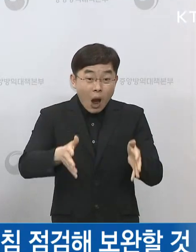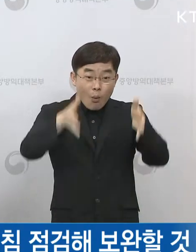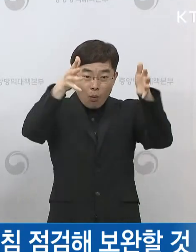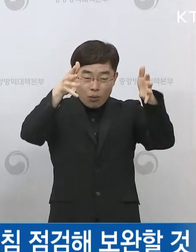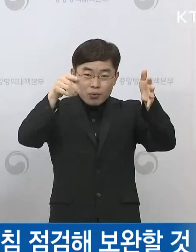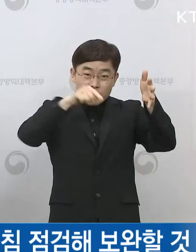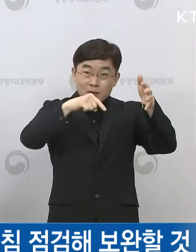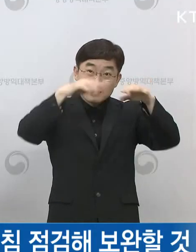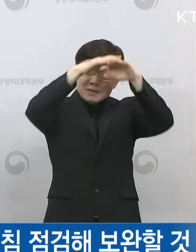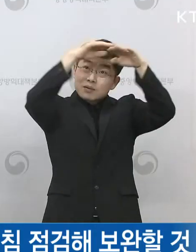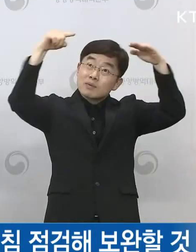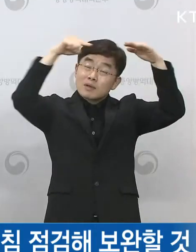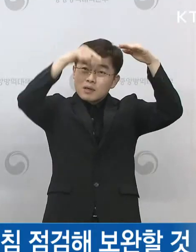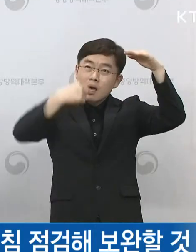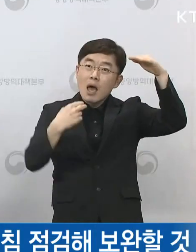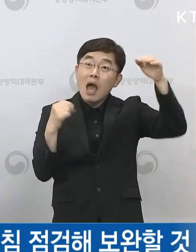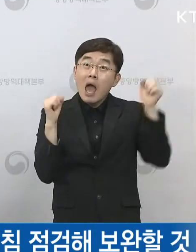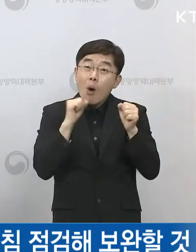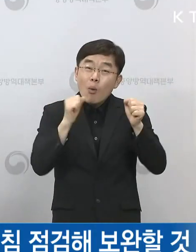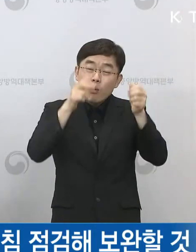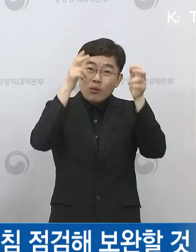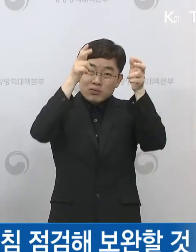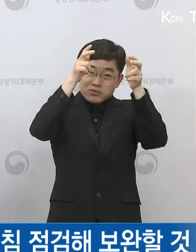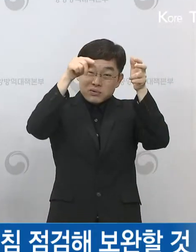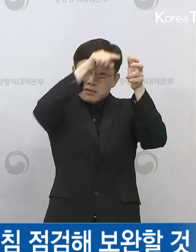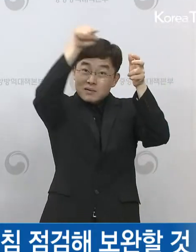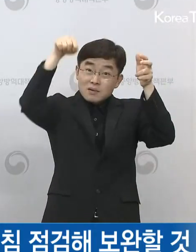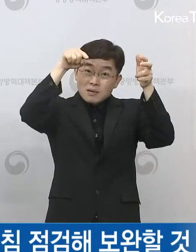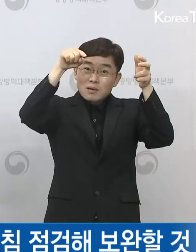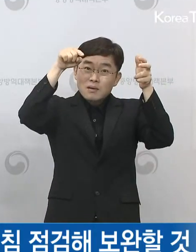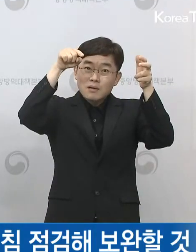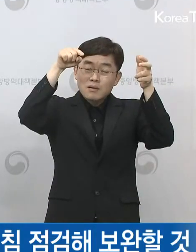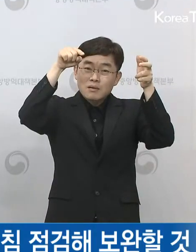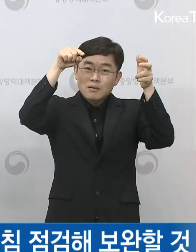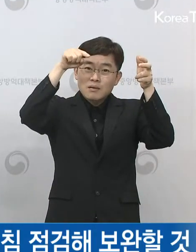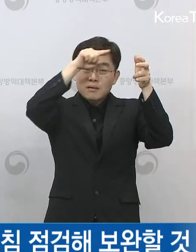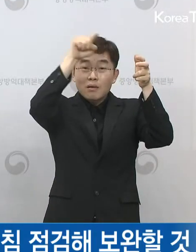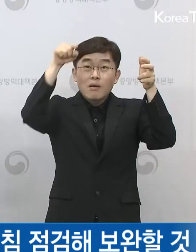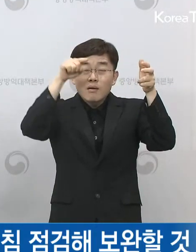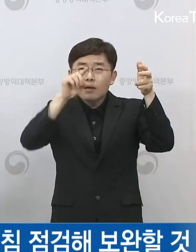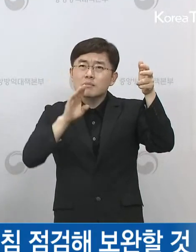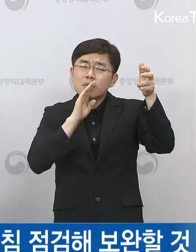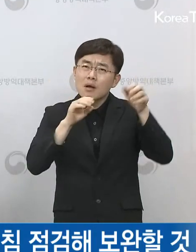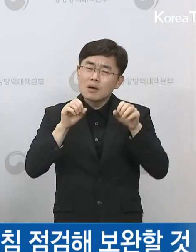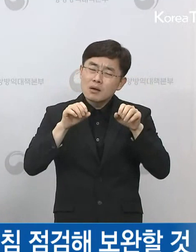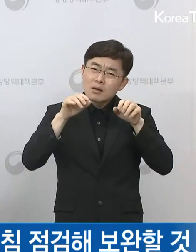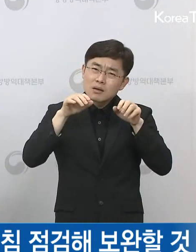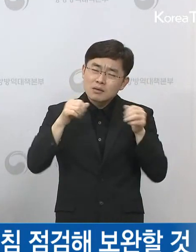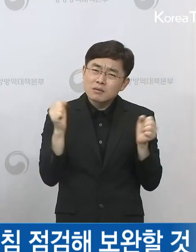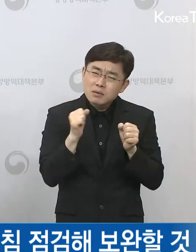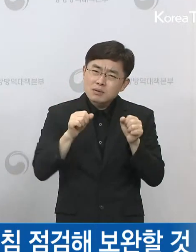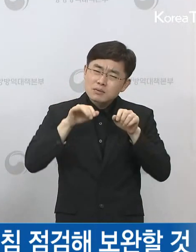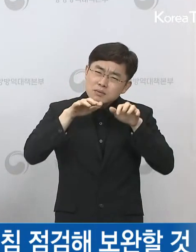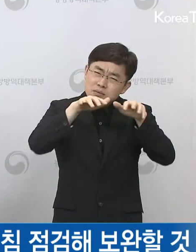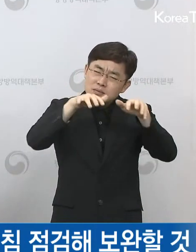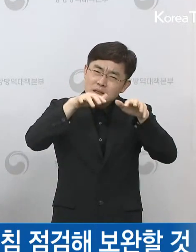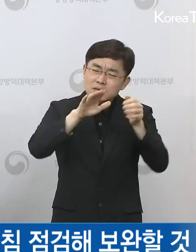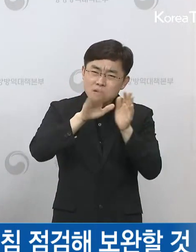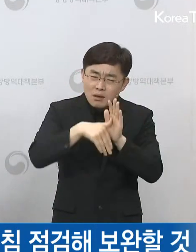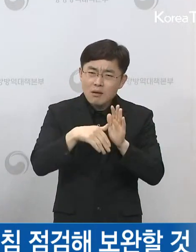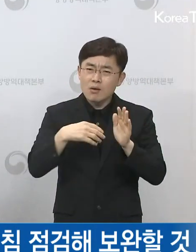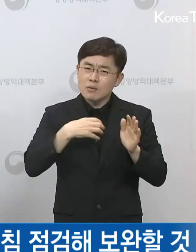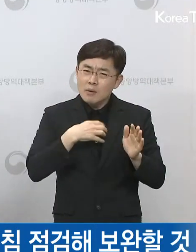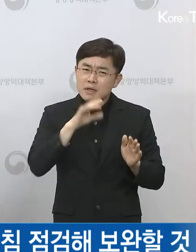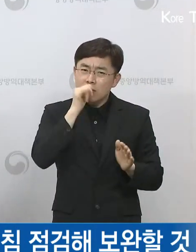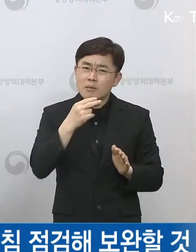분야의 전문가들과 보건 분야의 전문가들이 좀 더 정교하게 위험에 대한 평가, 실험을 통한 확인, 좀